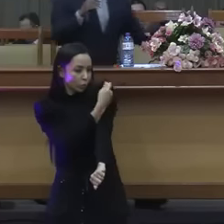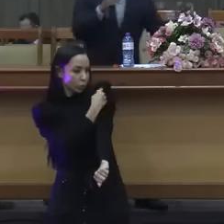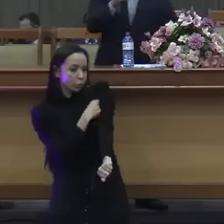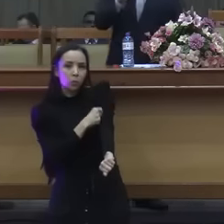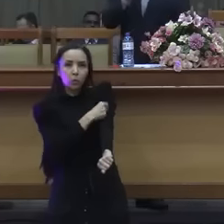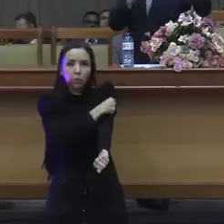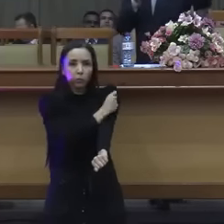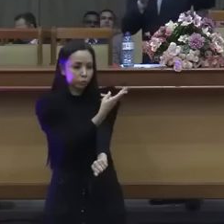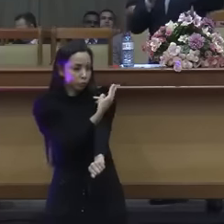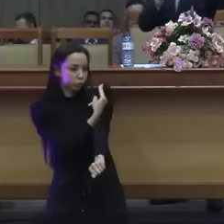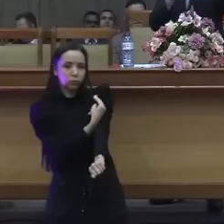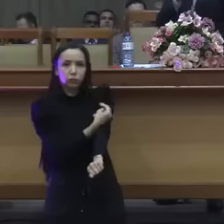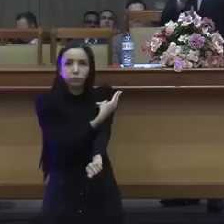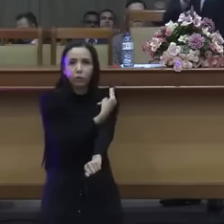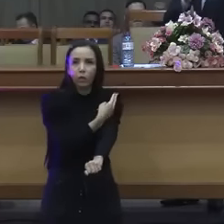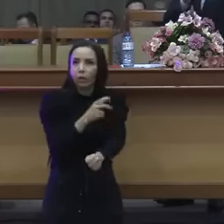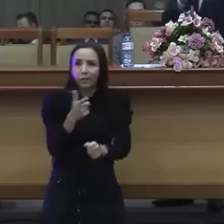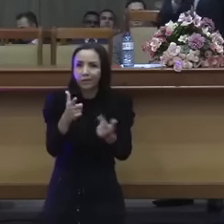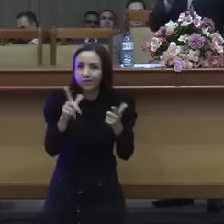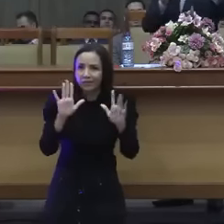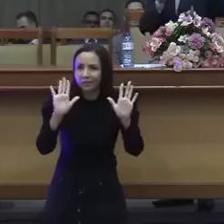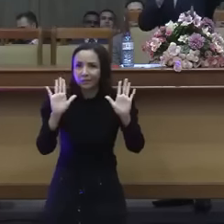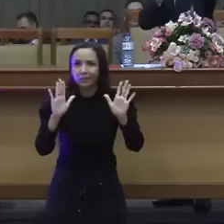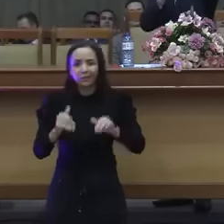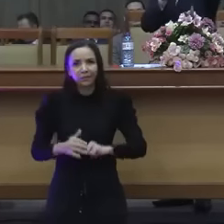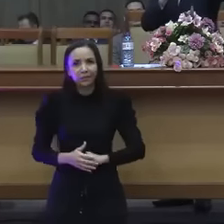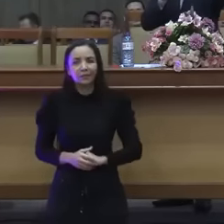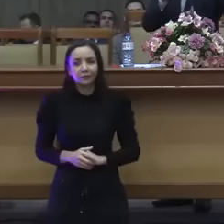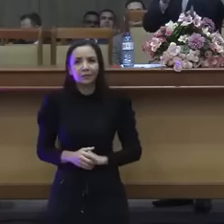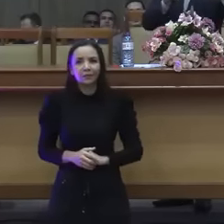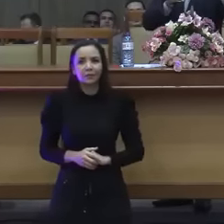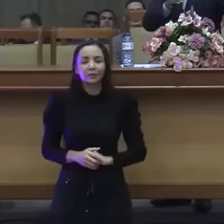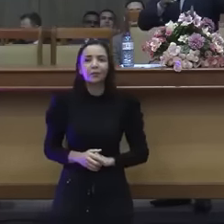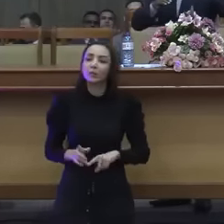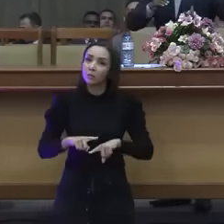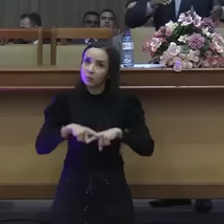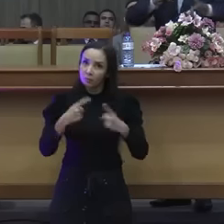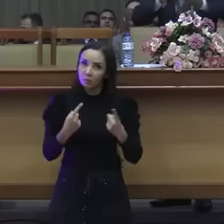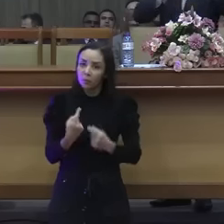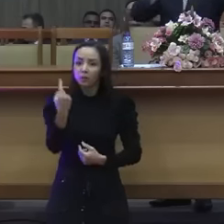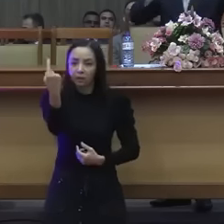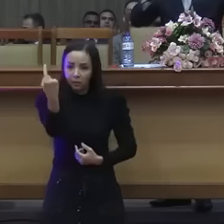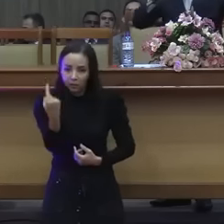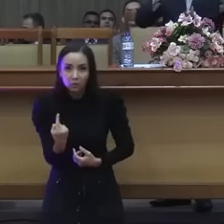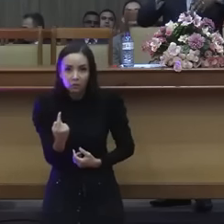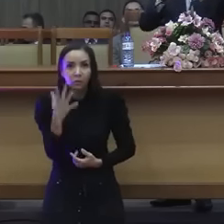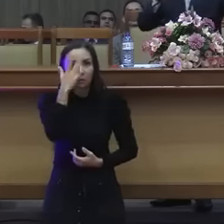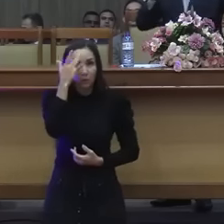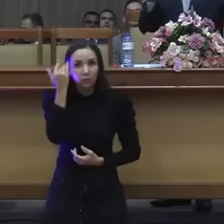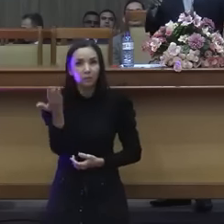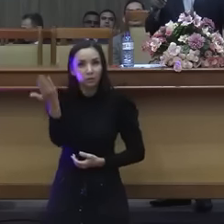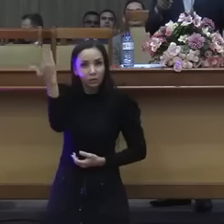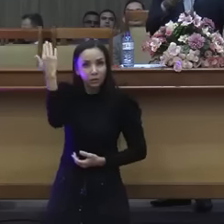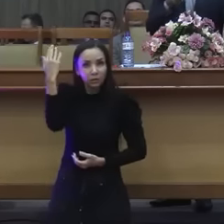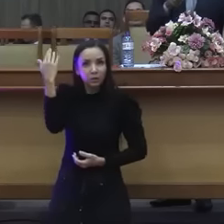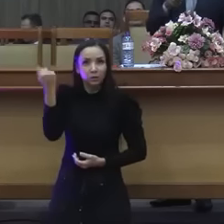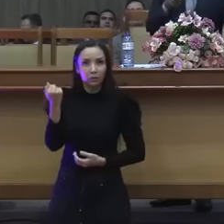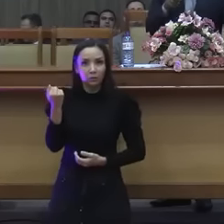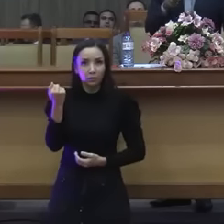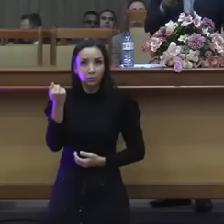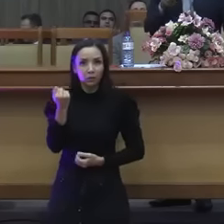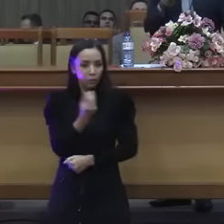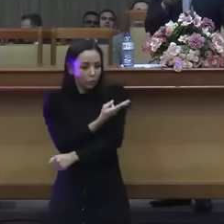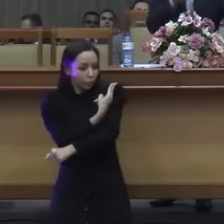E aí eu digo assim, olha meus irmãos, nós não temos esse costume. Recebemos o irmão, eu recebi uma pessoa aqui que tinha tatuagem até quase no olho.